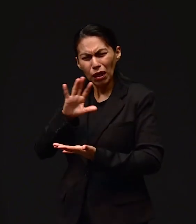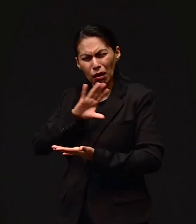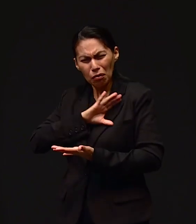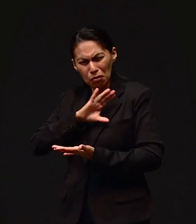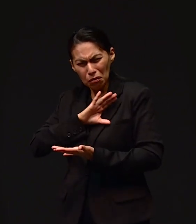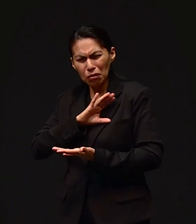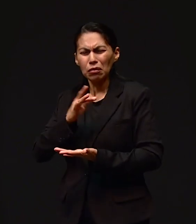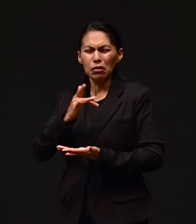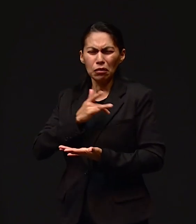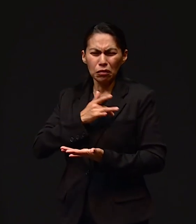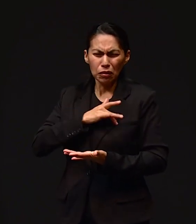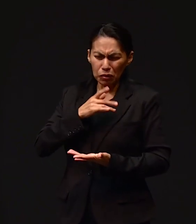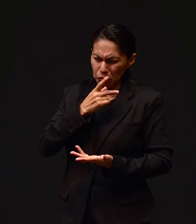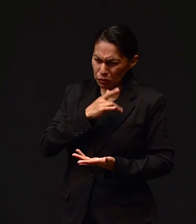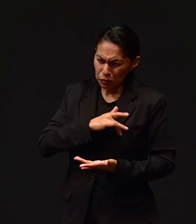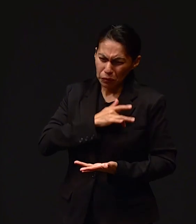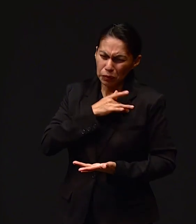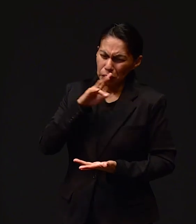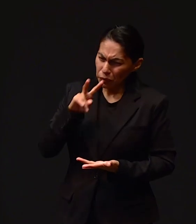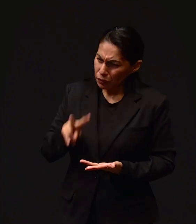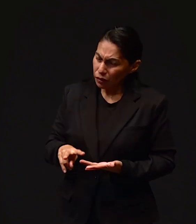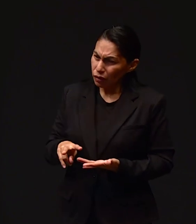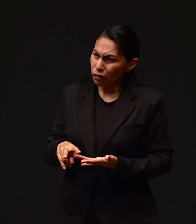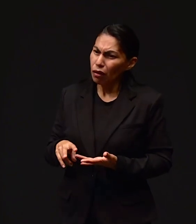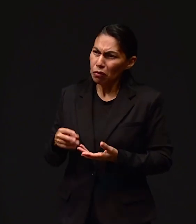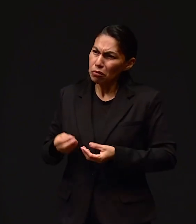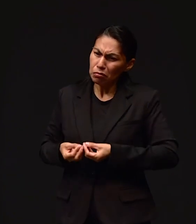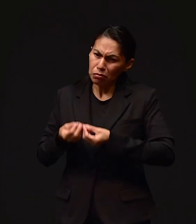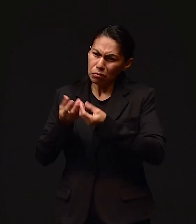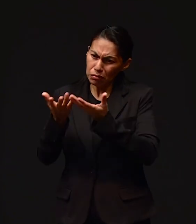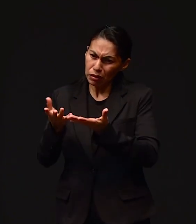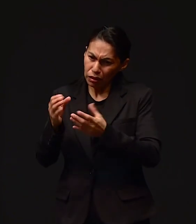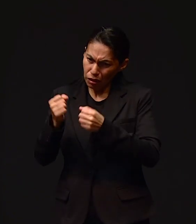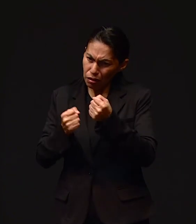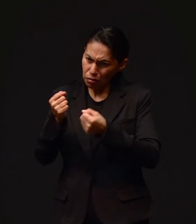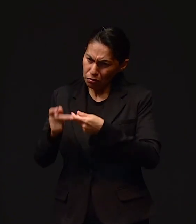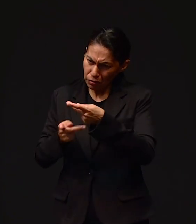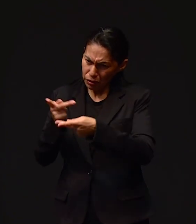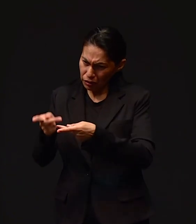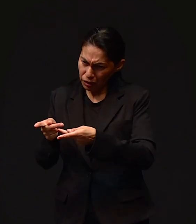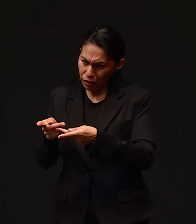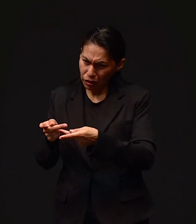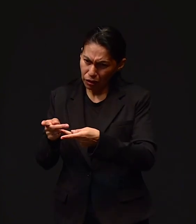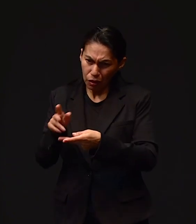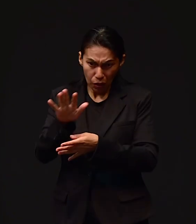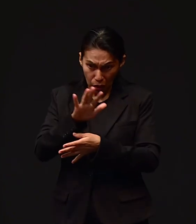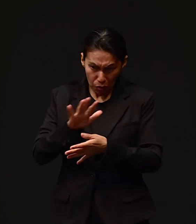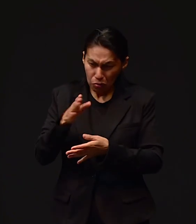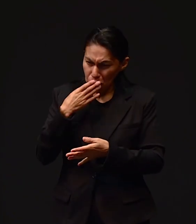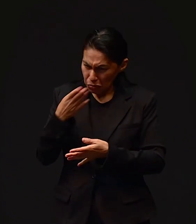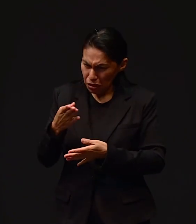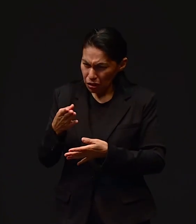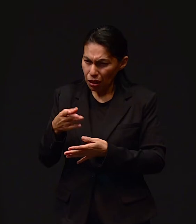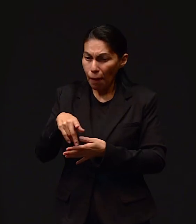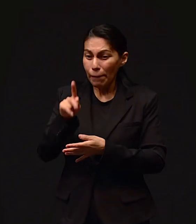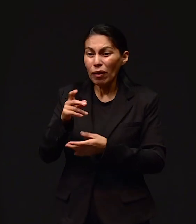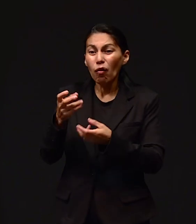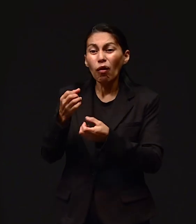la confianza y de corazón, sin estar pensando que algo iba a pasar. Y qué bueno que no les pasó nada